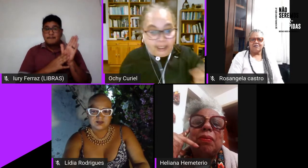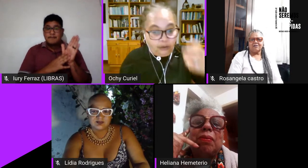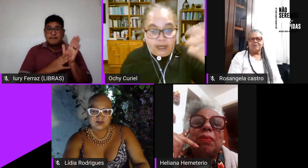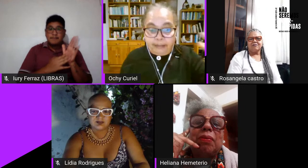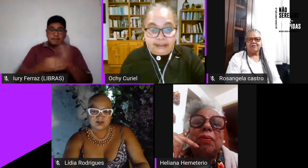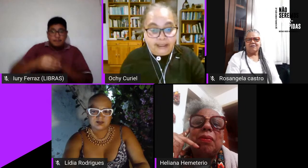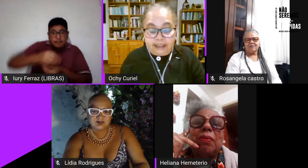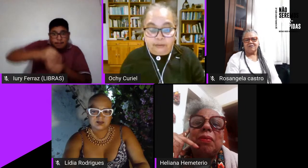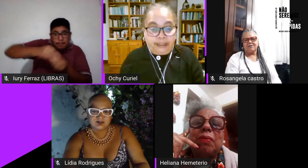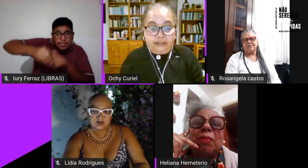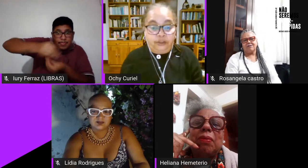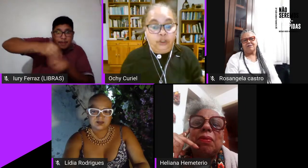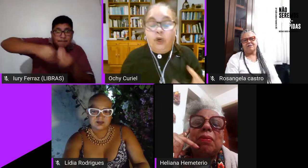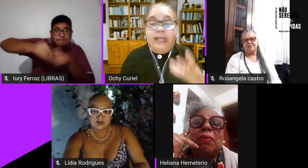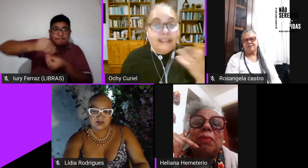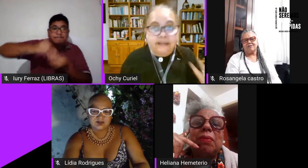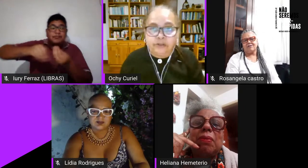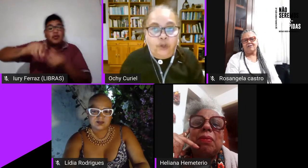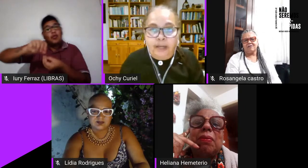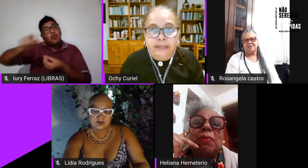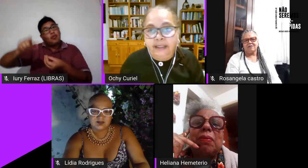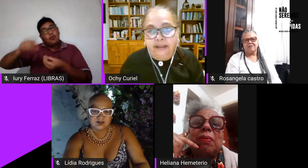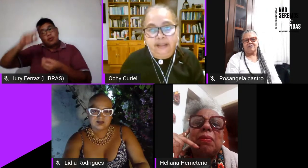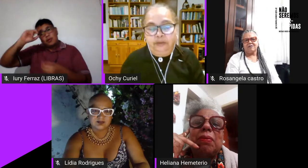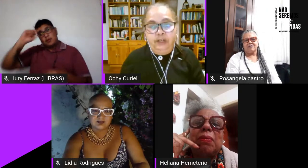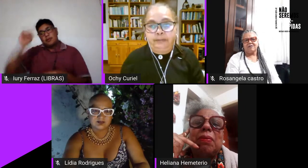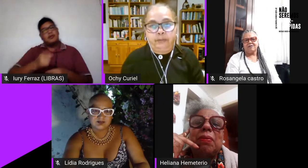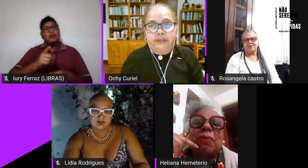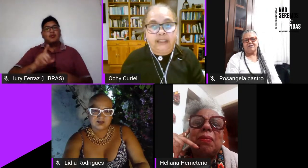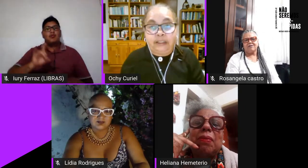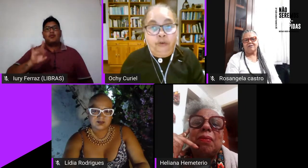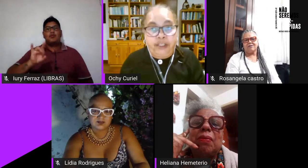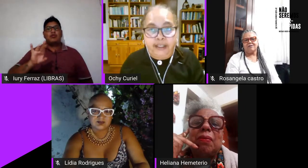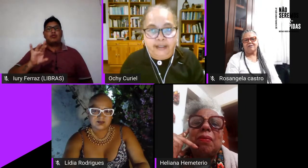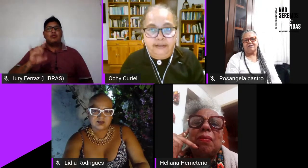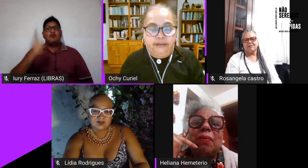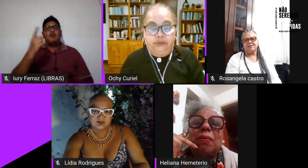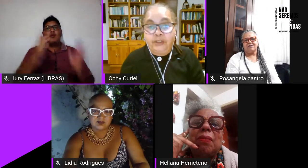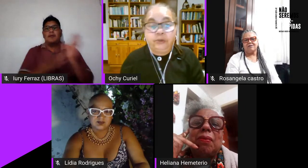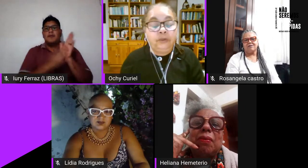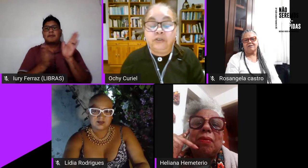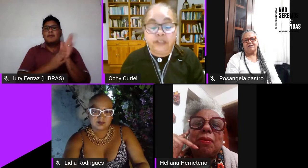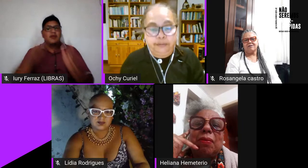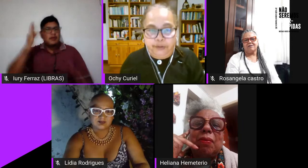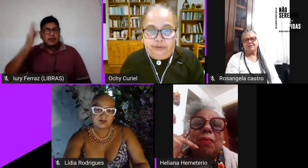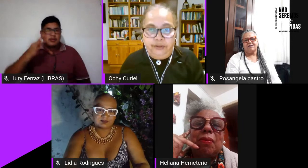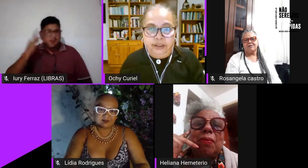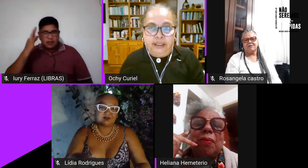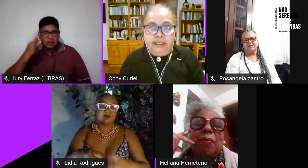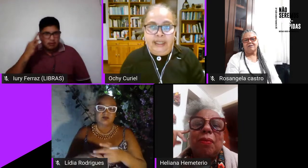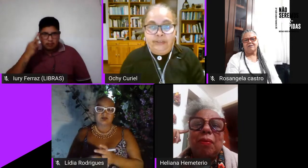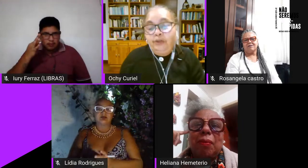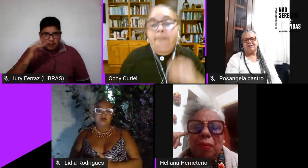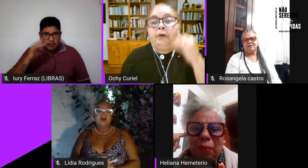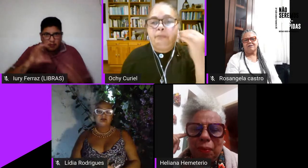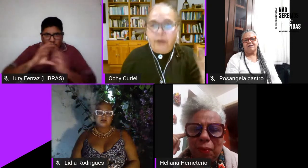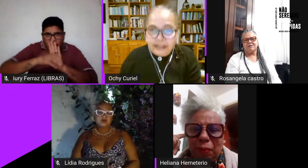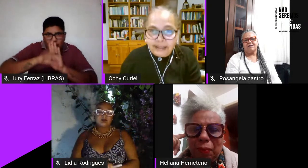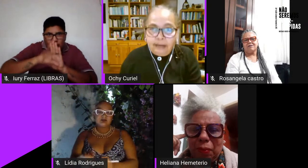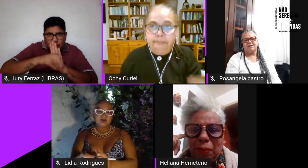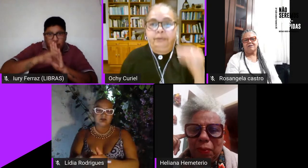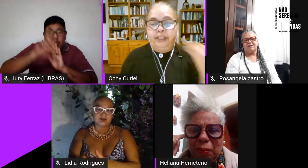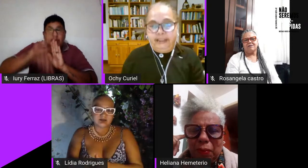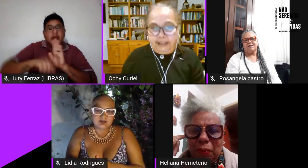interseccionalidade ou a matriz de dominação não é somente uma proposta teórica não é um conceito é uma